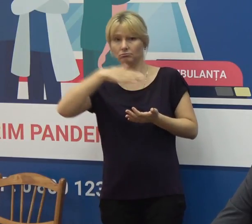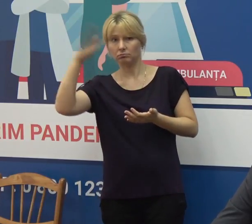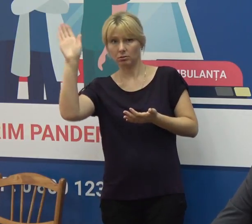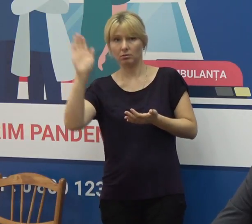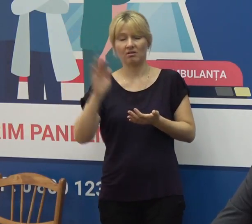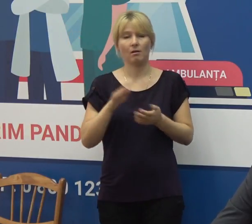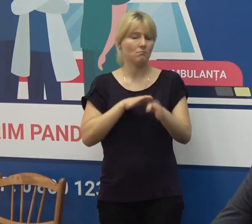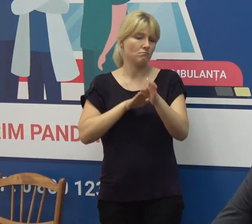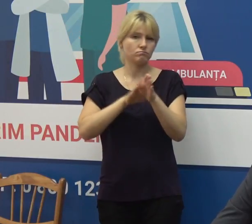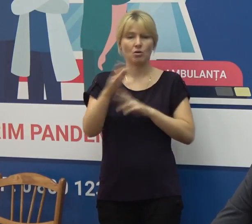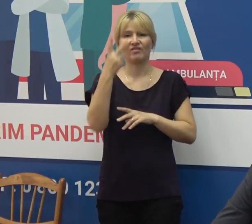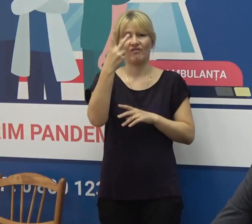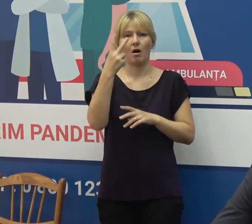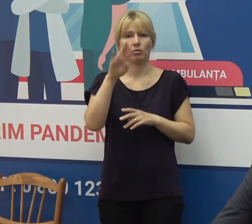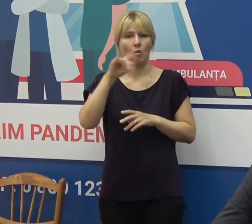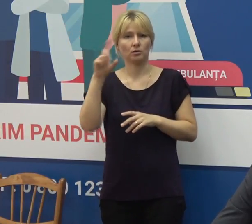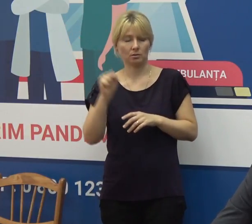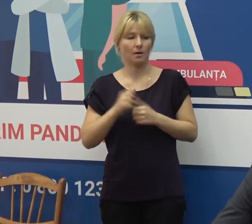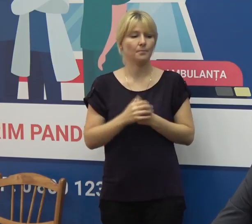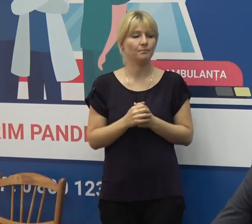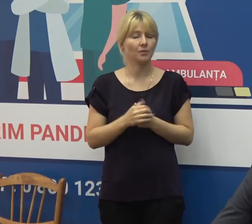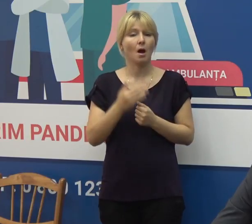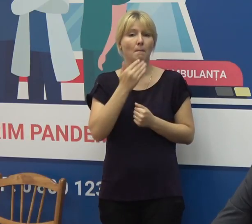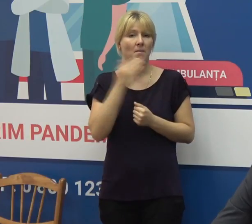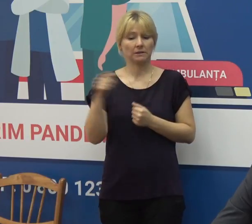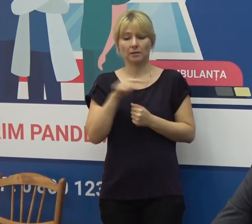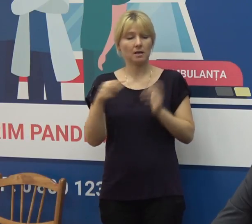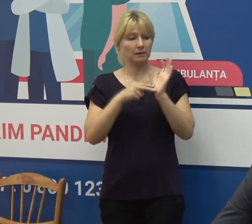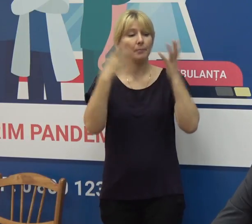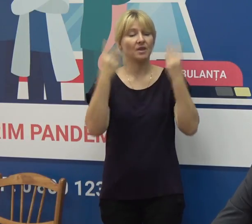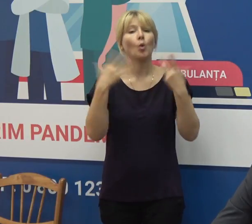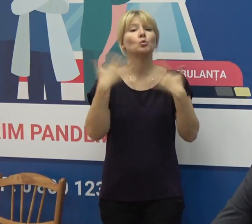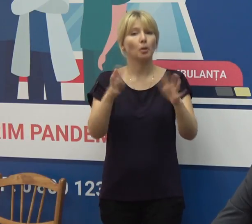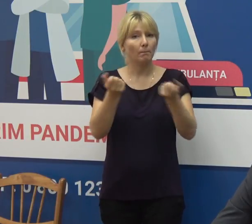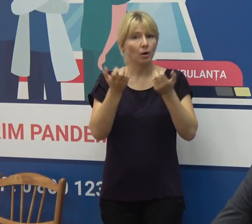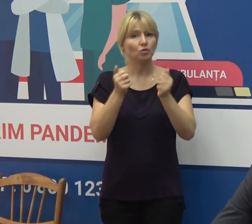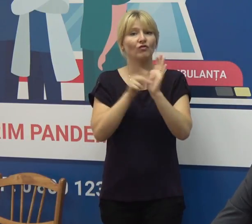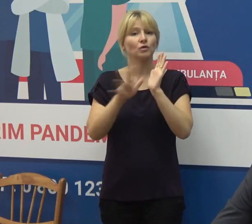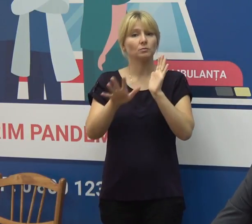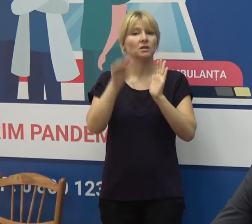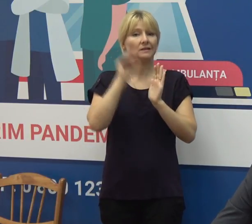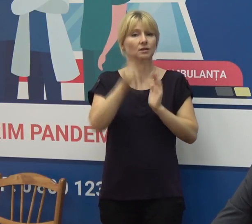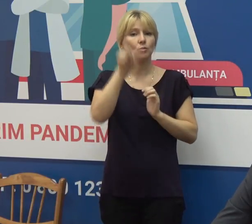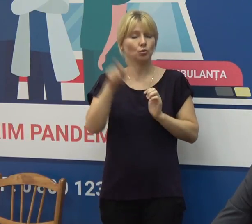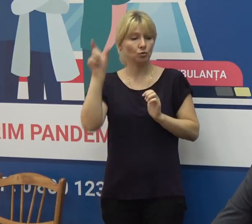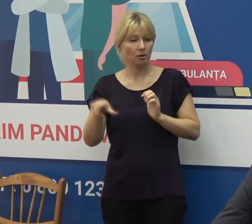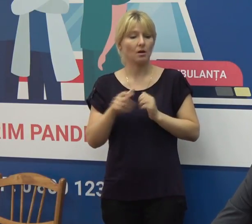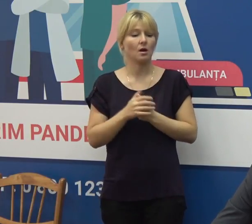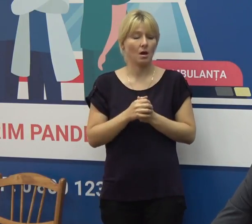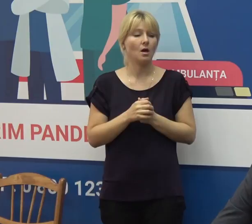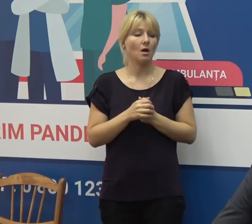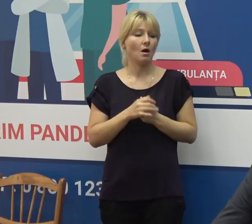cu schema complectă. În ultimele șapte zile au fost administrate 85.313